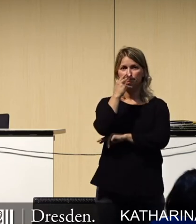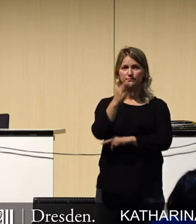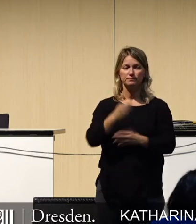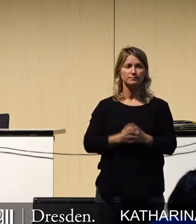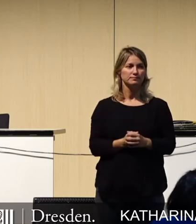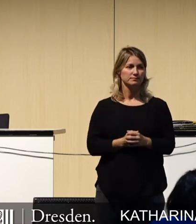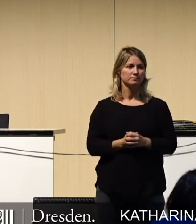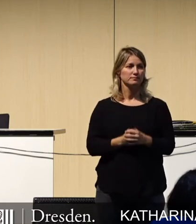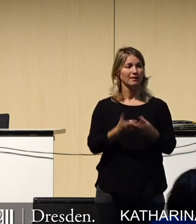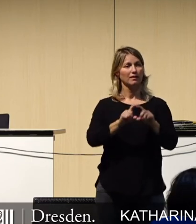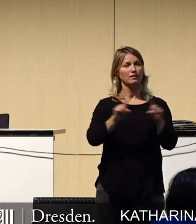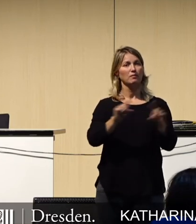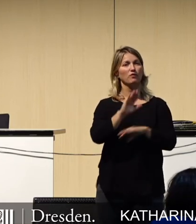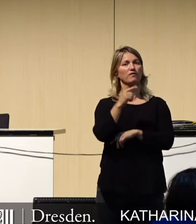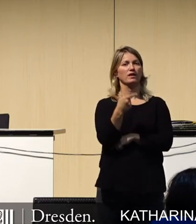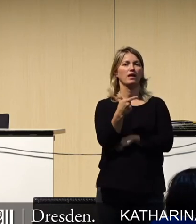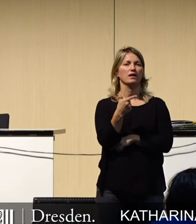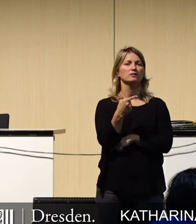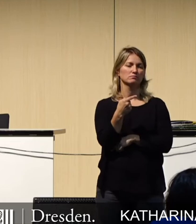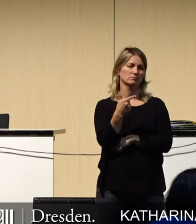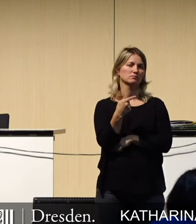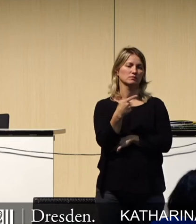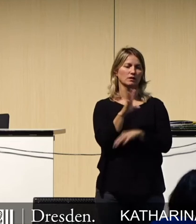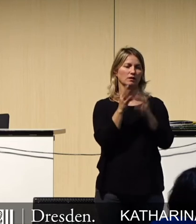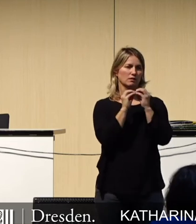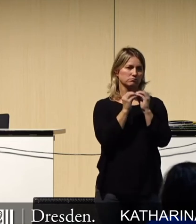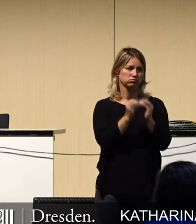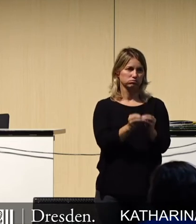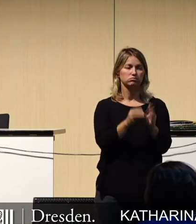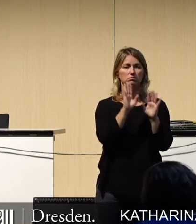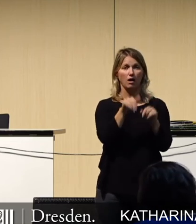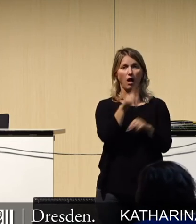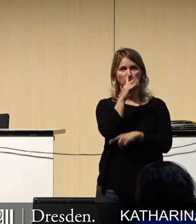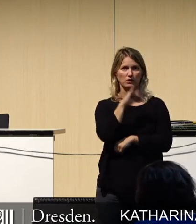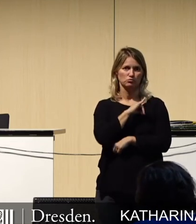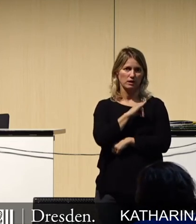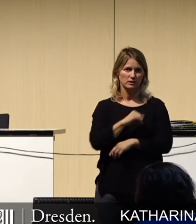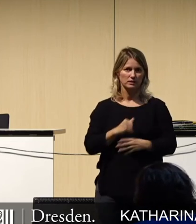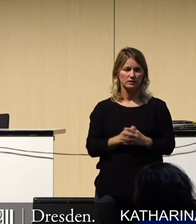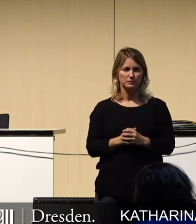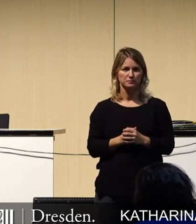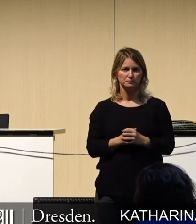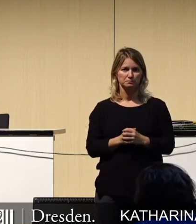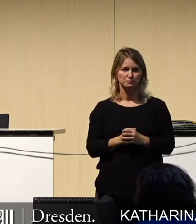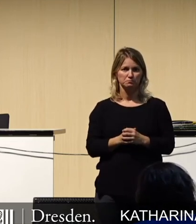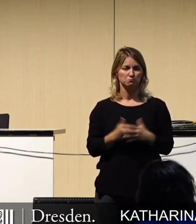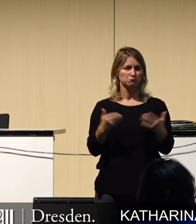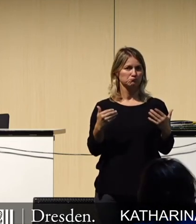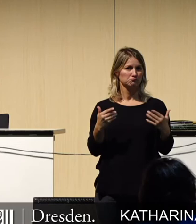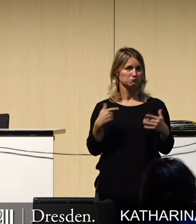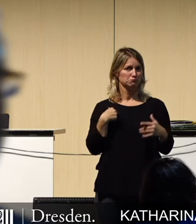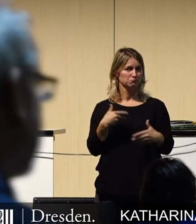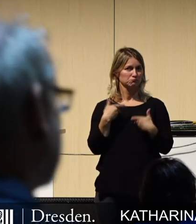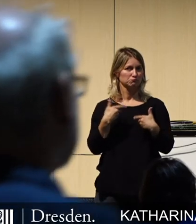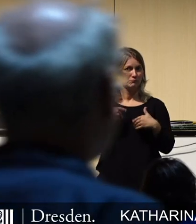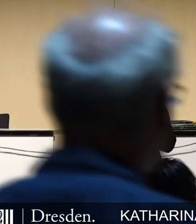5G ist natürlich eine äußerst komplexe, aber auch spannende Thematik und es freut mich natürlich so ein bisschen, dass ich